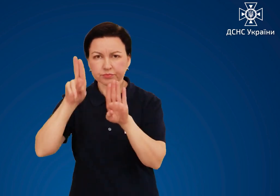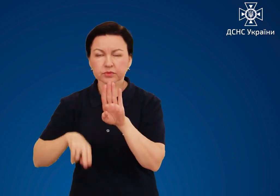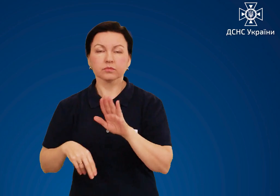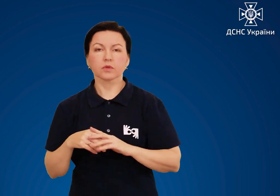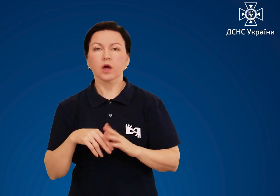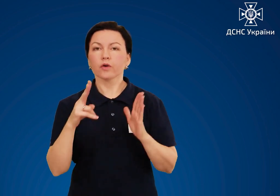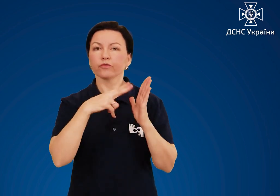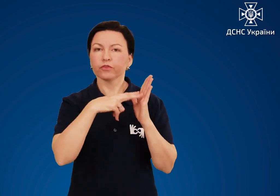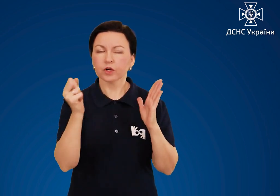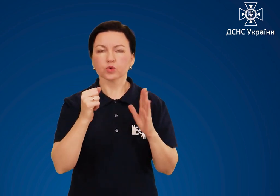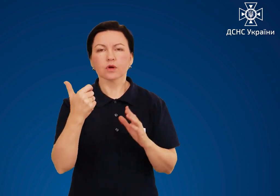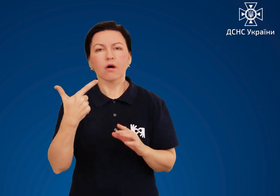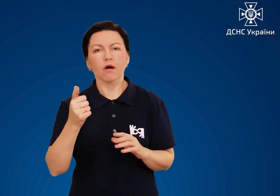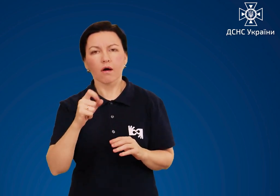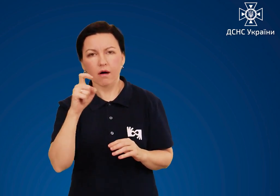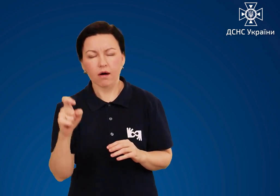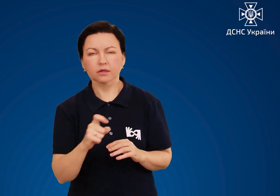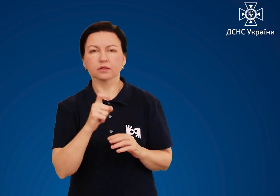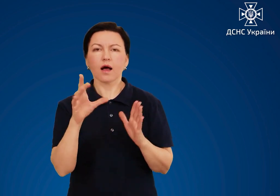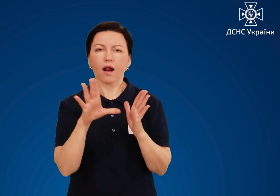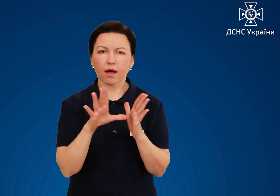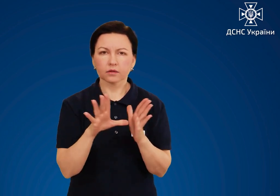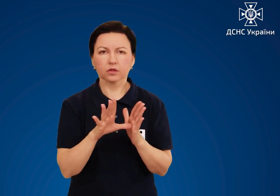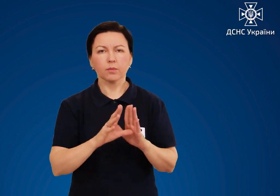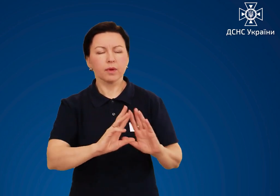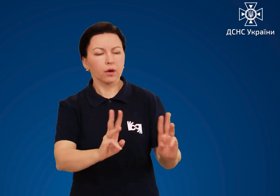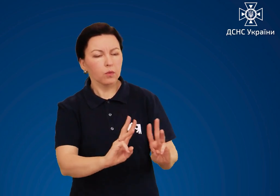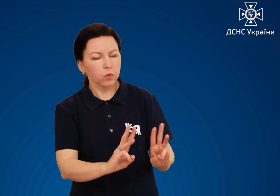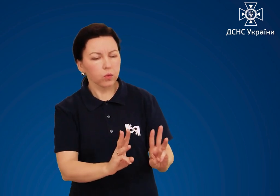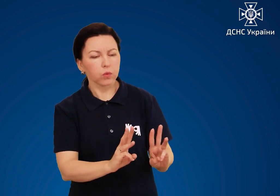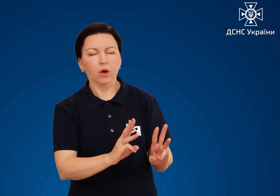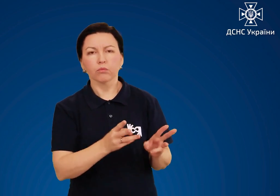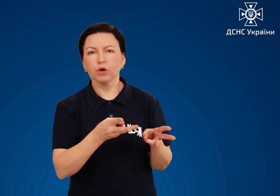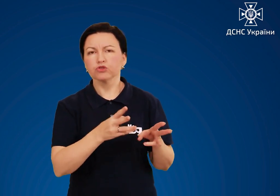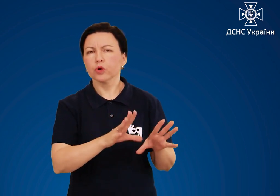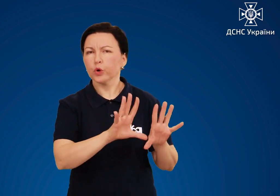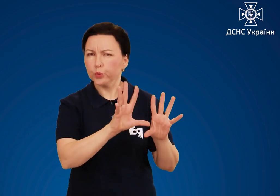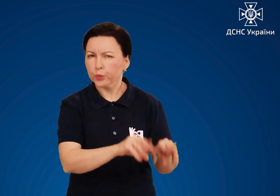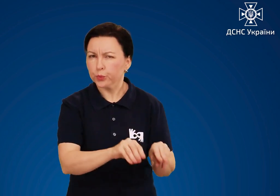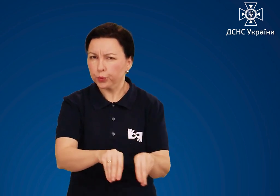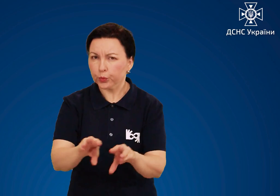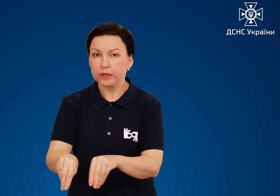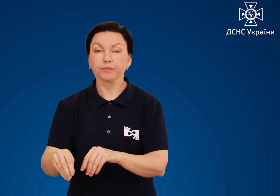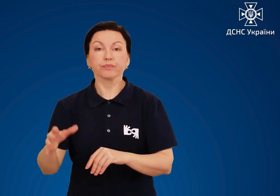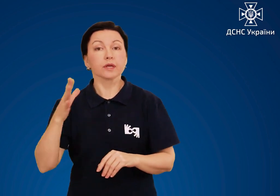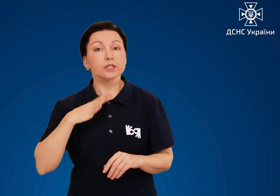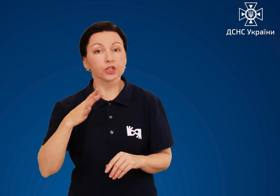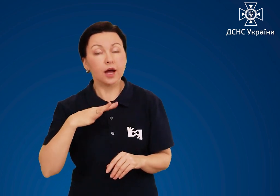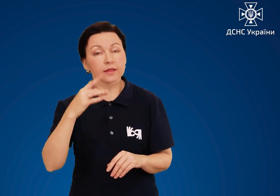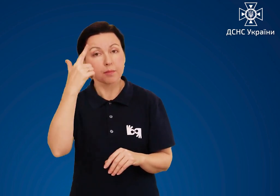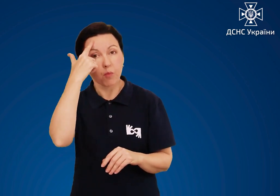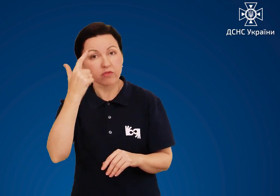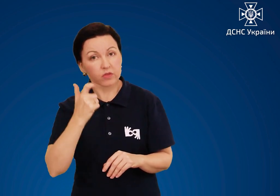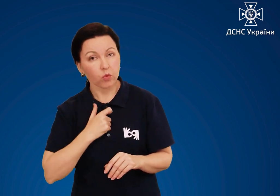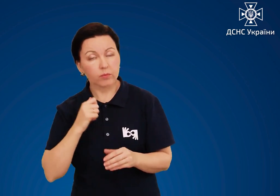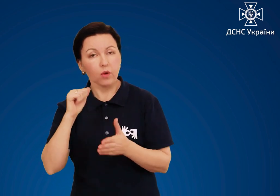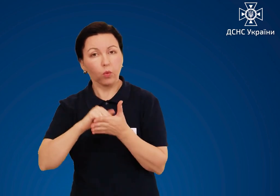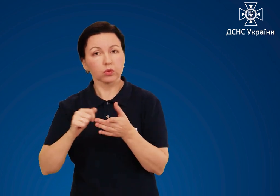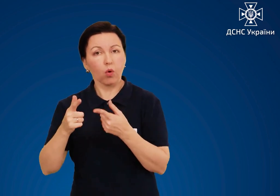-електропостачання та загасіть вогонь у печах Чекайте повідомлень від органів влади з